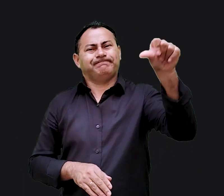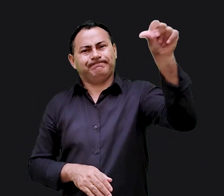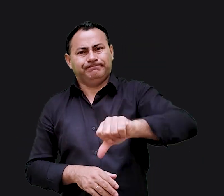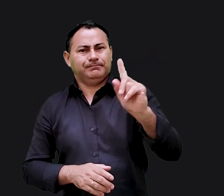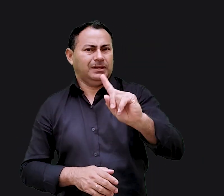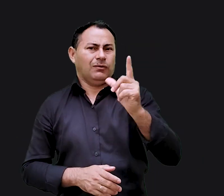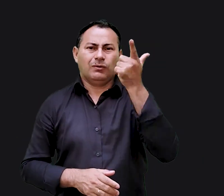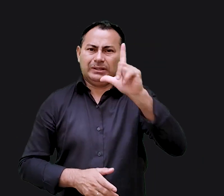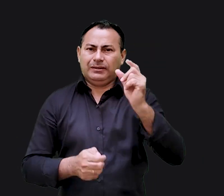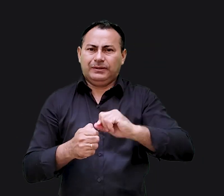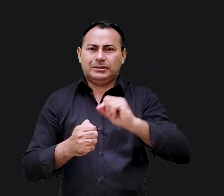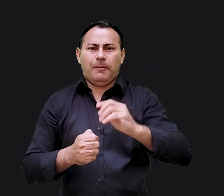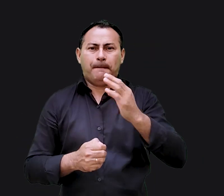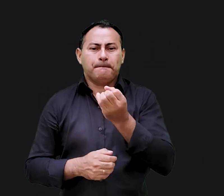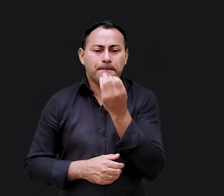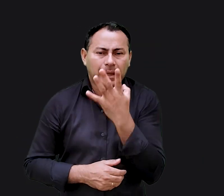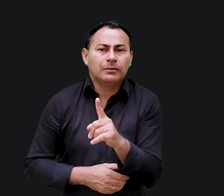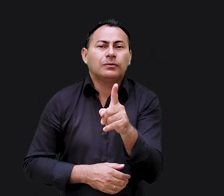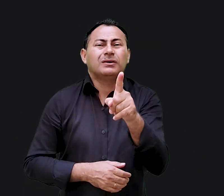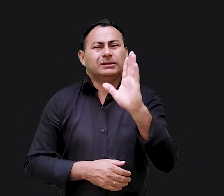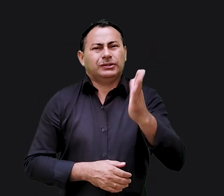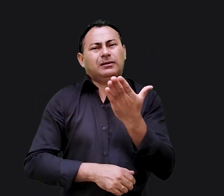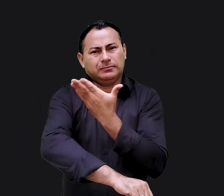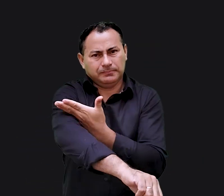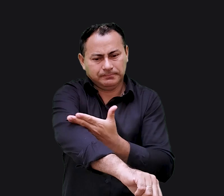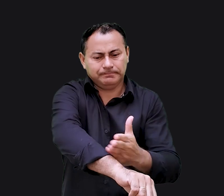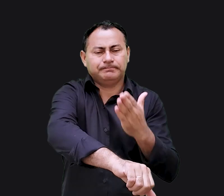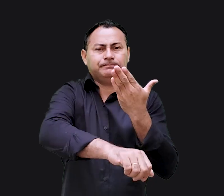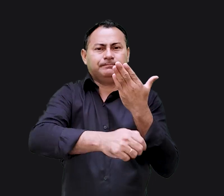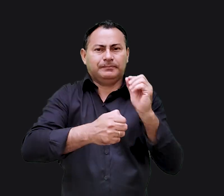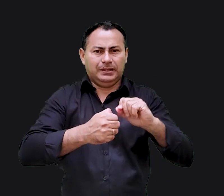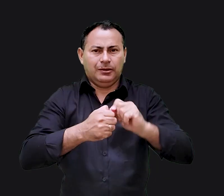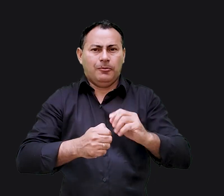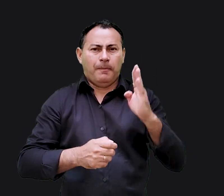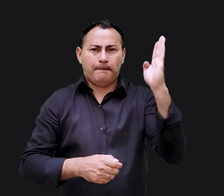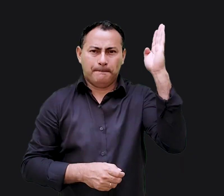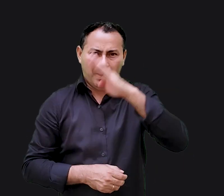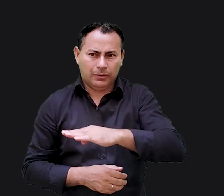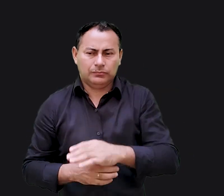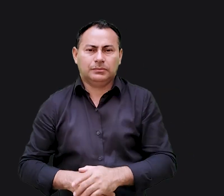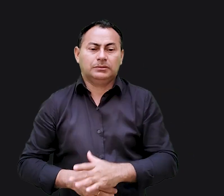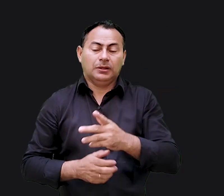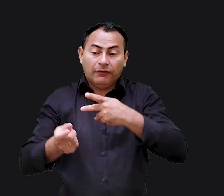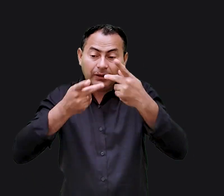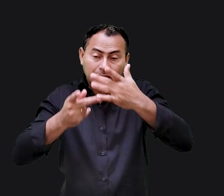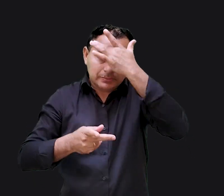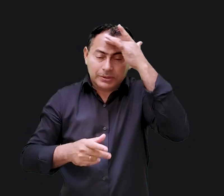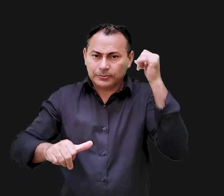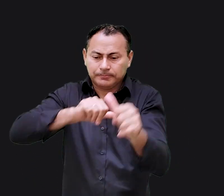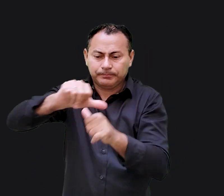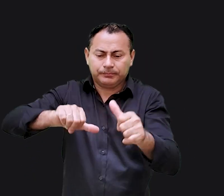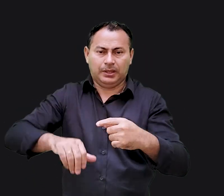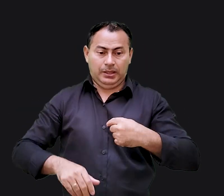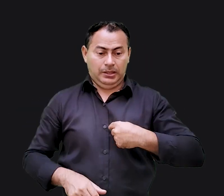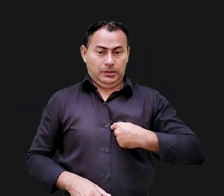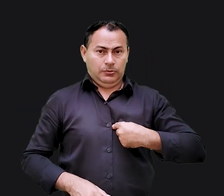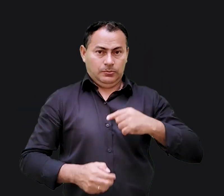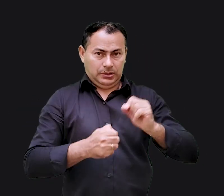incapazes de fazer o bem vocês que estão acostumados a praticar o mal ele está dizendo que as pessoas não mudam quando eu